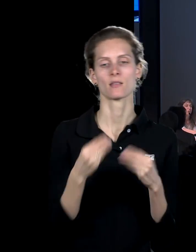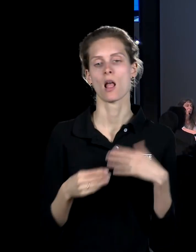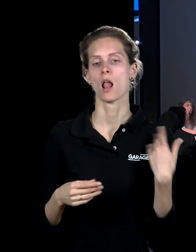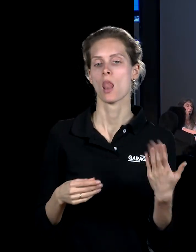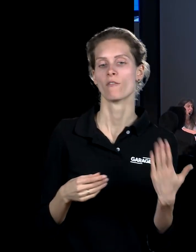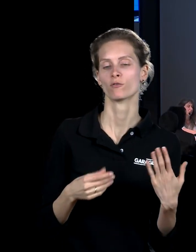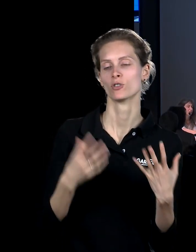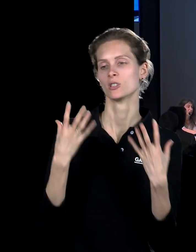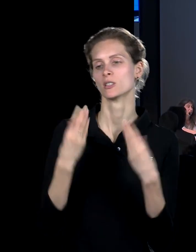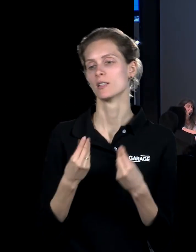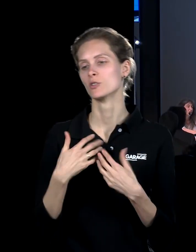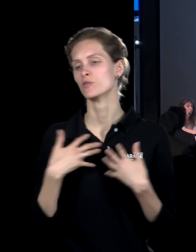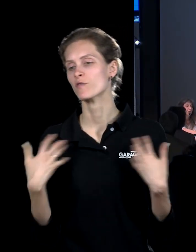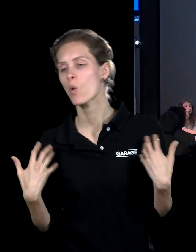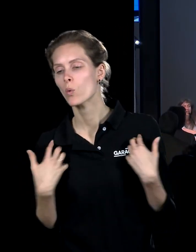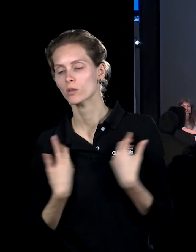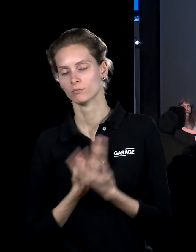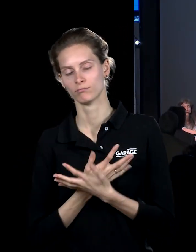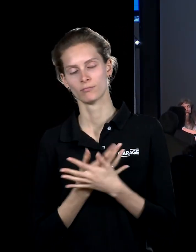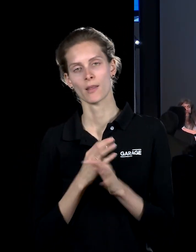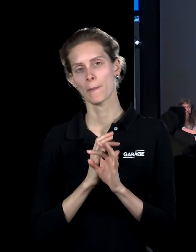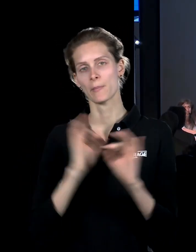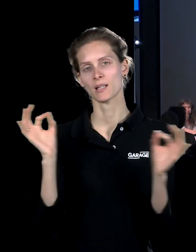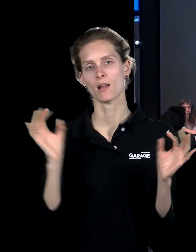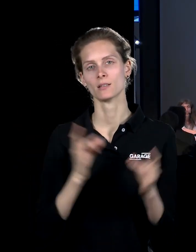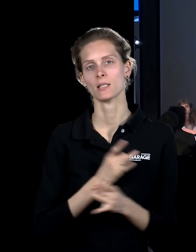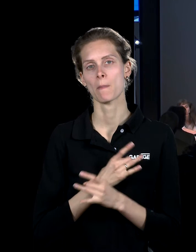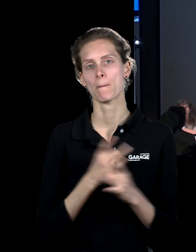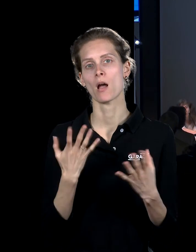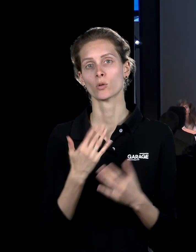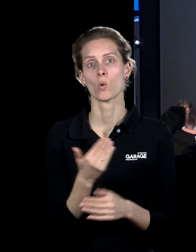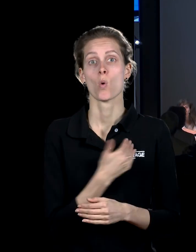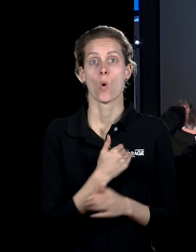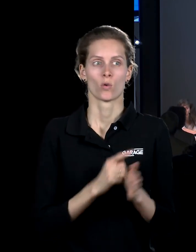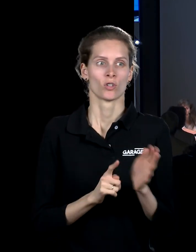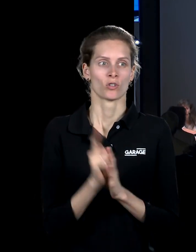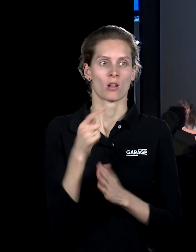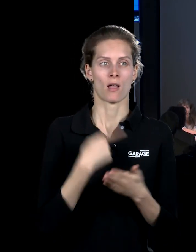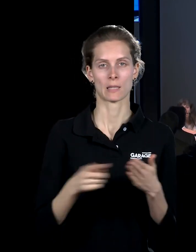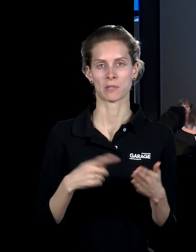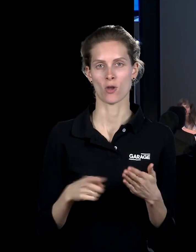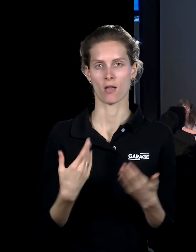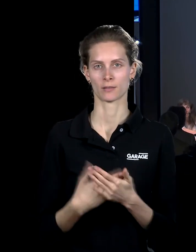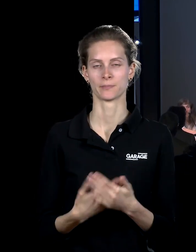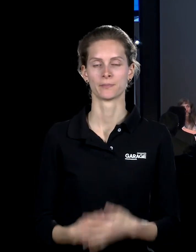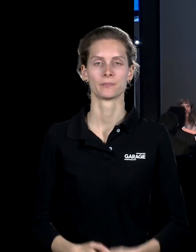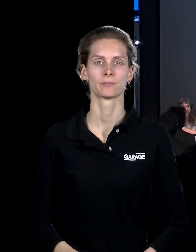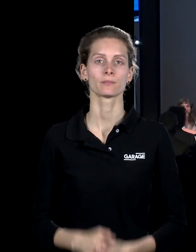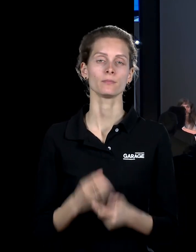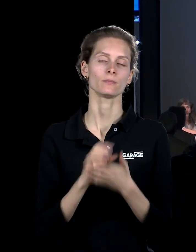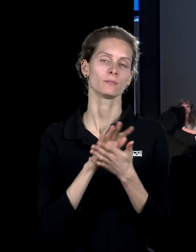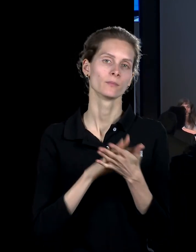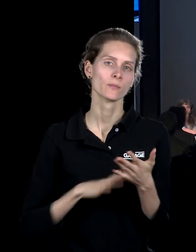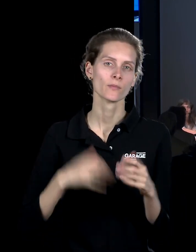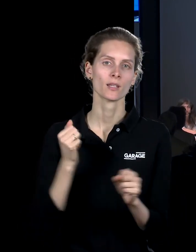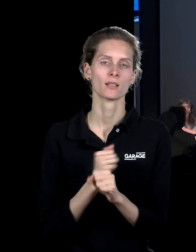разума у животных. Там какие-то совершенно прекрасные праздники, которые, в общем, действительно хочется начать отмечать, например. Ну, и в продолжение, опять-таки,